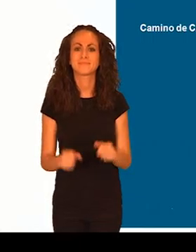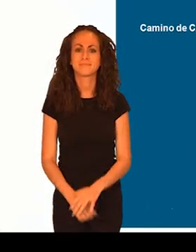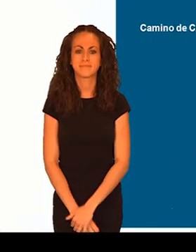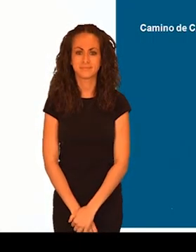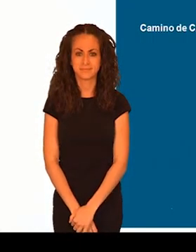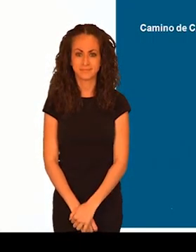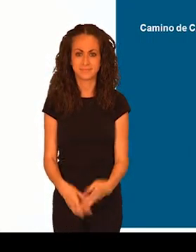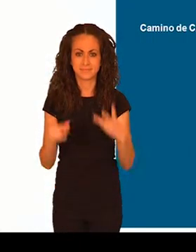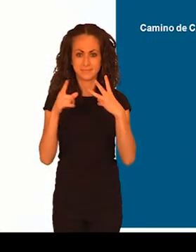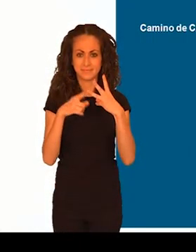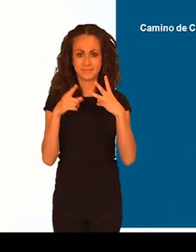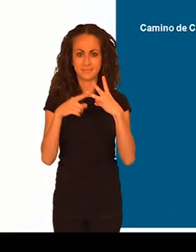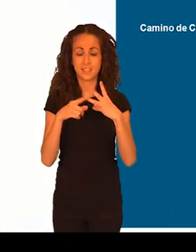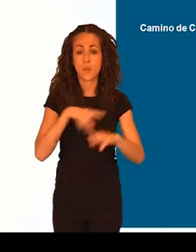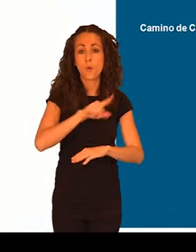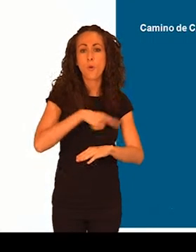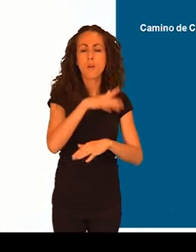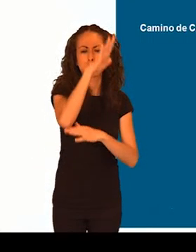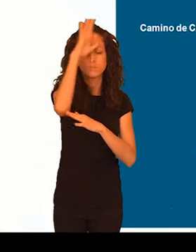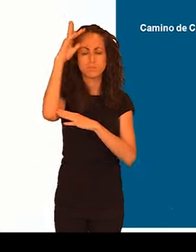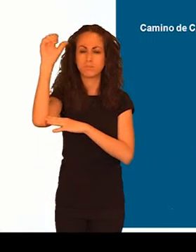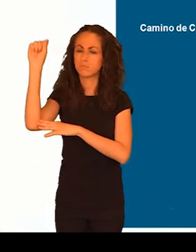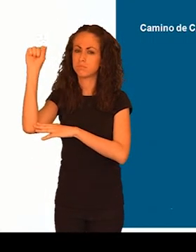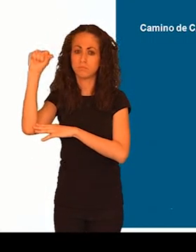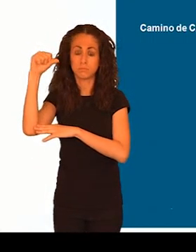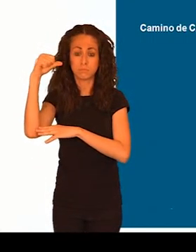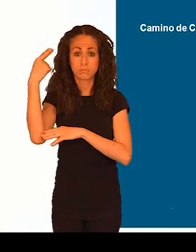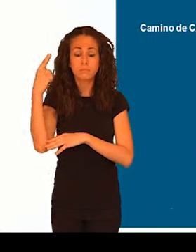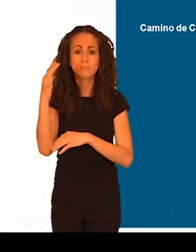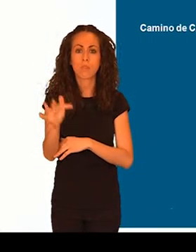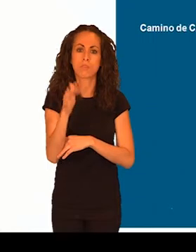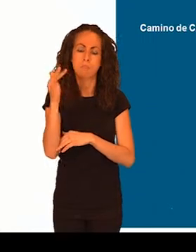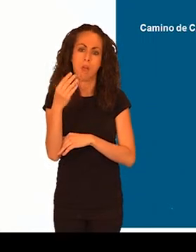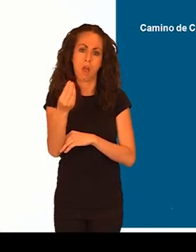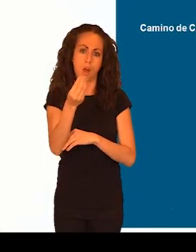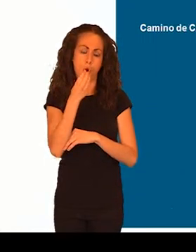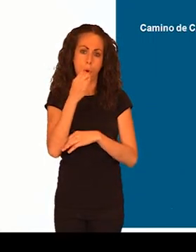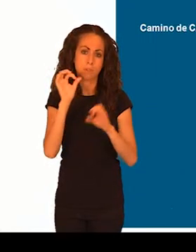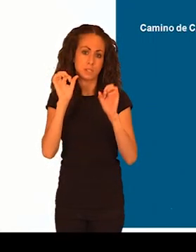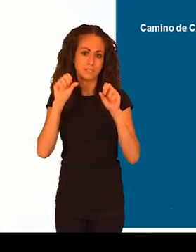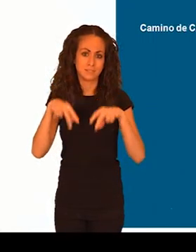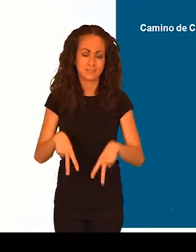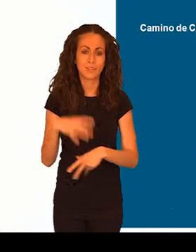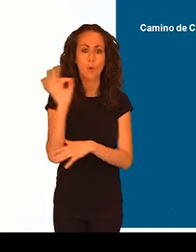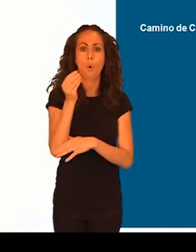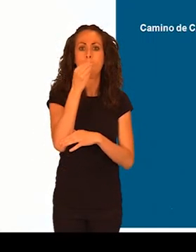intensidad en el ejercicio. Evite las horas de máximo calor, así como realizar los ejercicios en ayunas o en plena digestión.